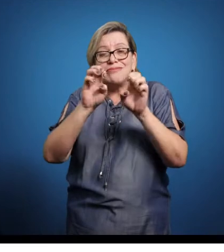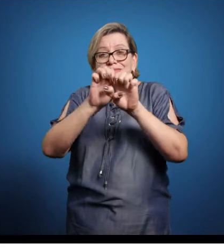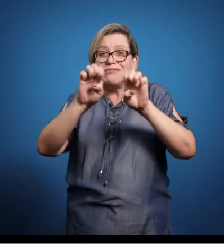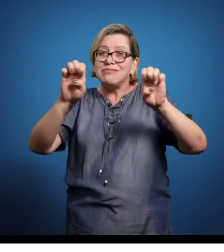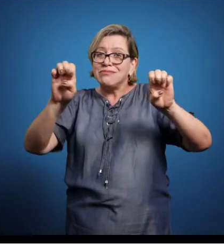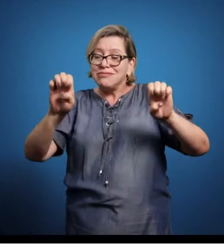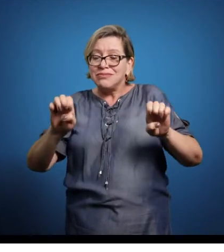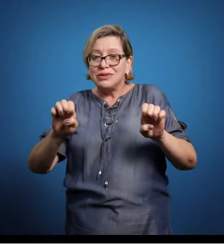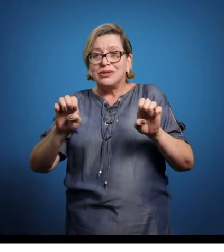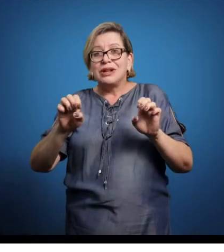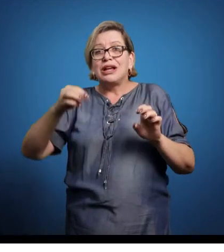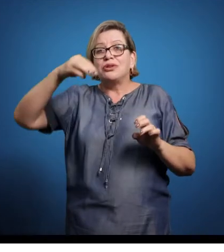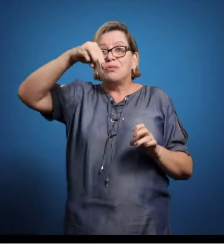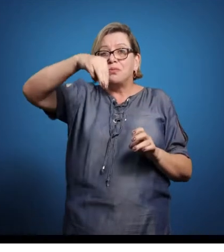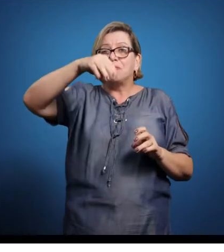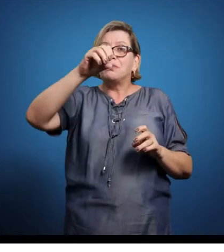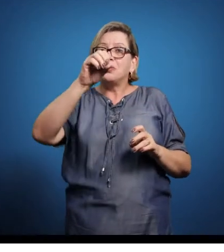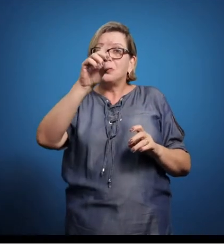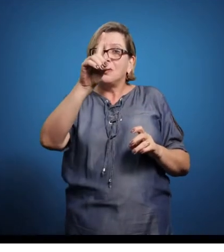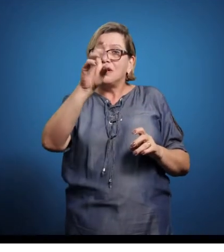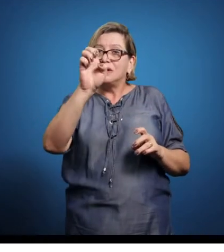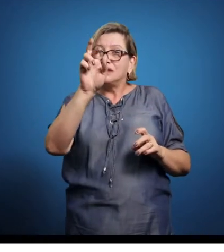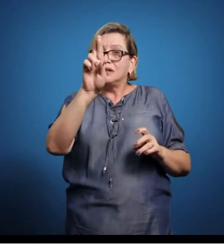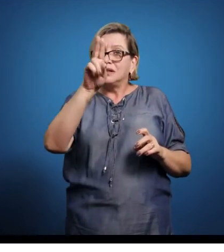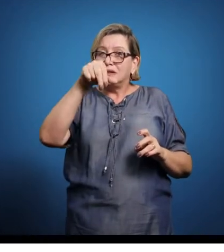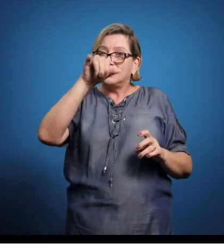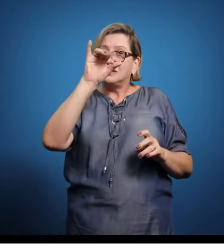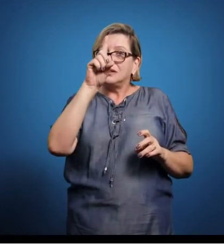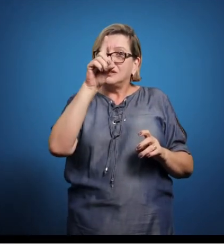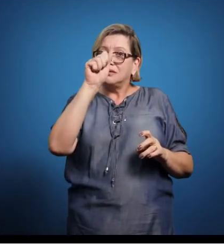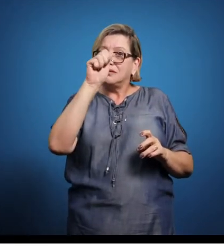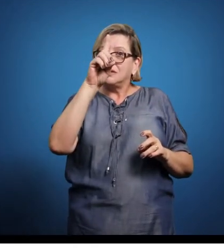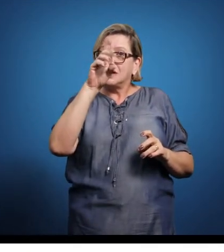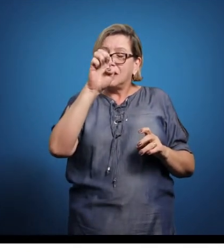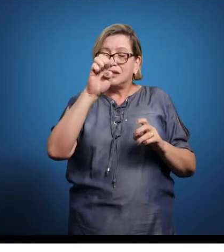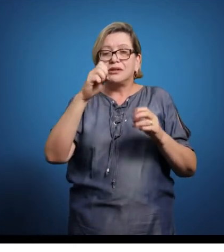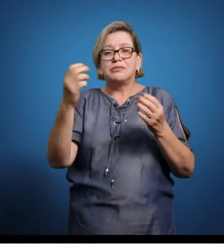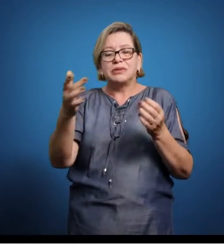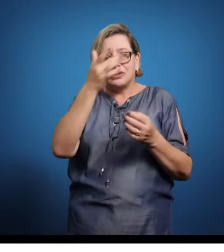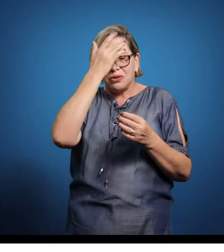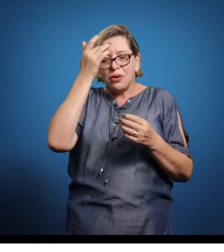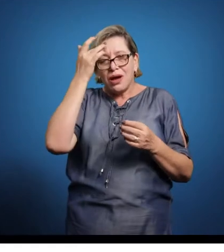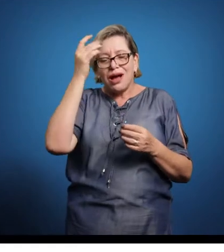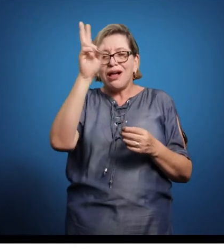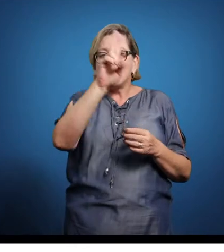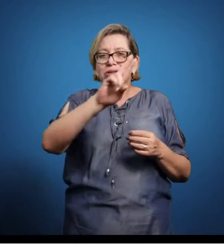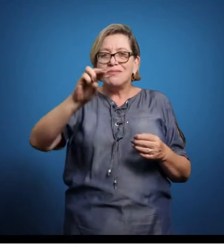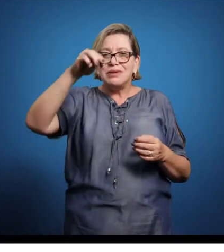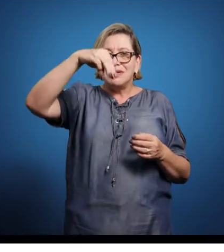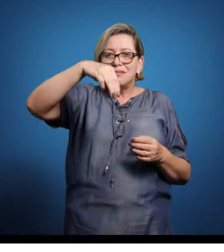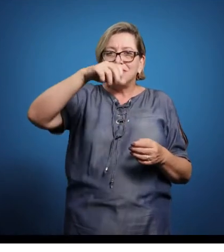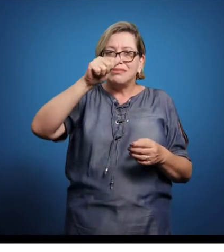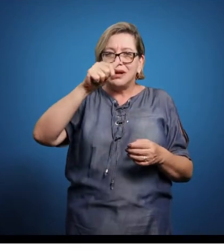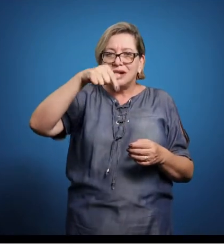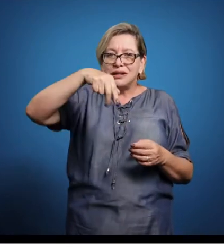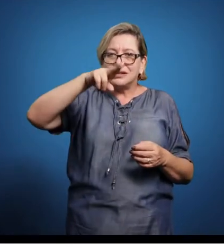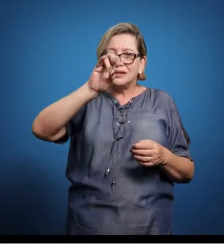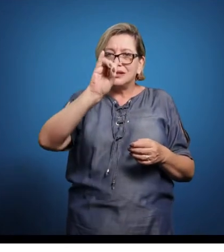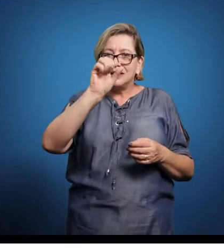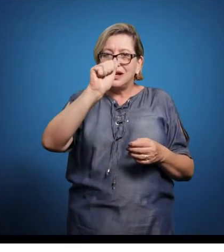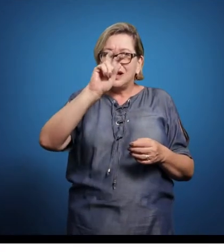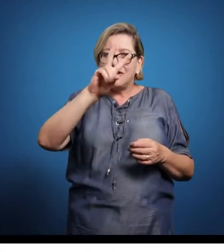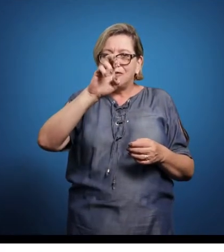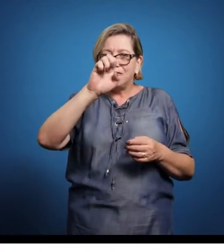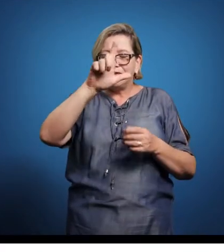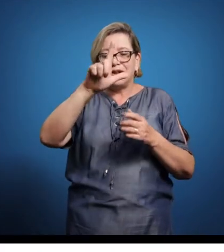O Príncipe, em especial, ele começa a estudar a manutenção do poder, como manter o poder, como um